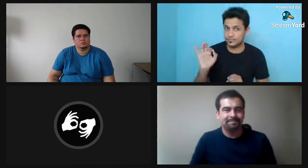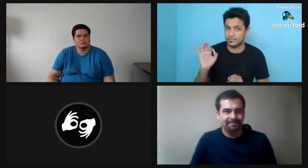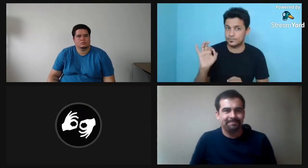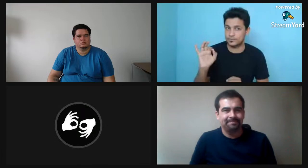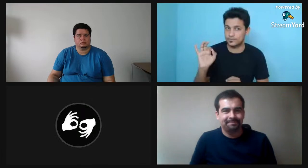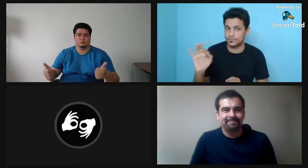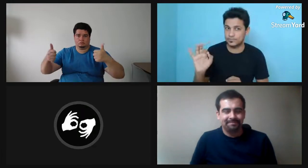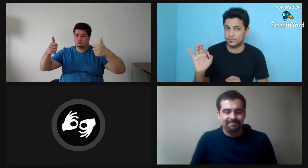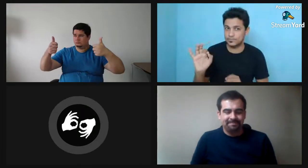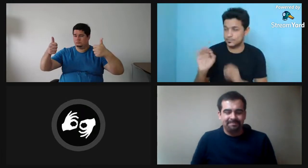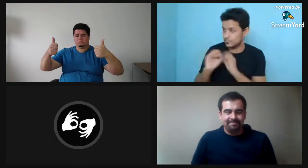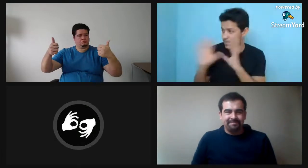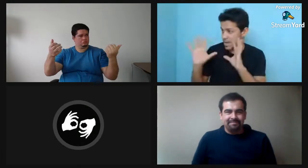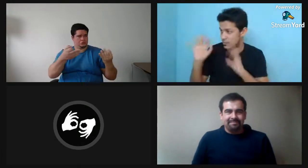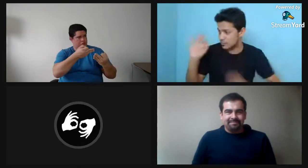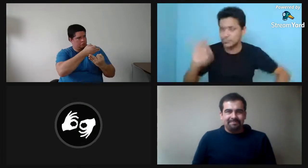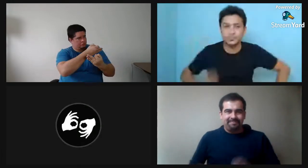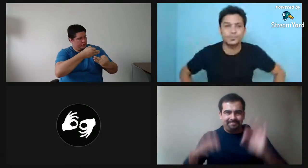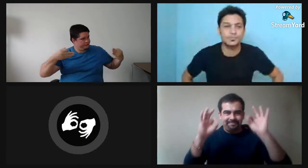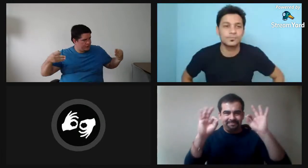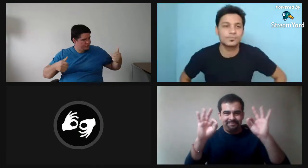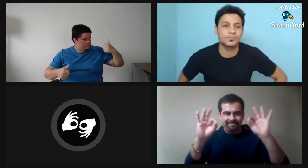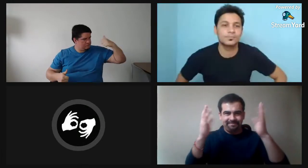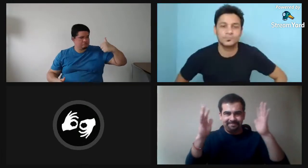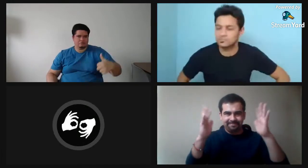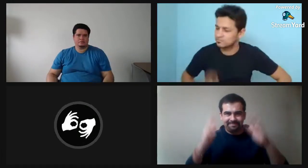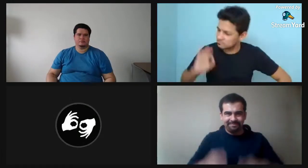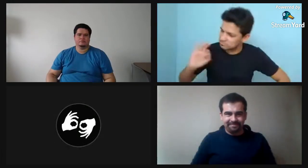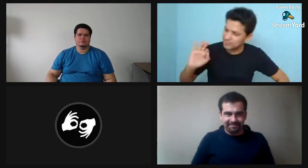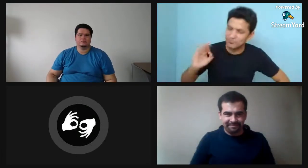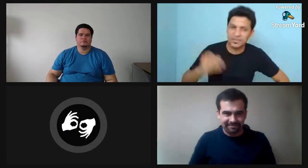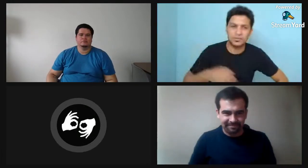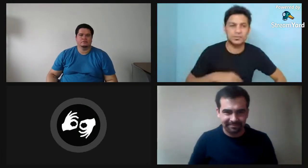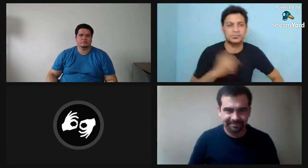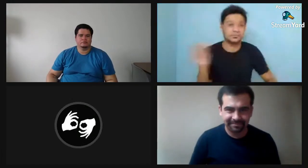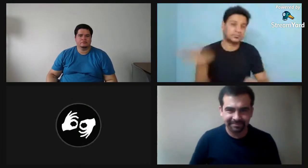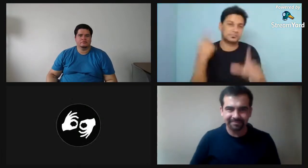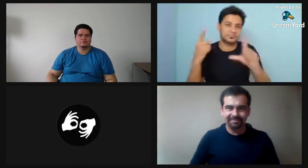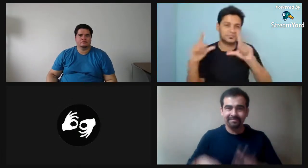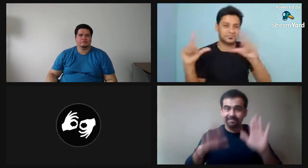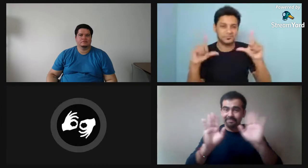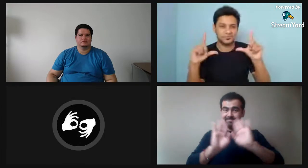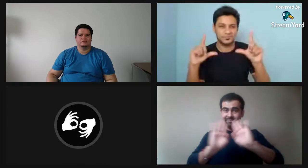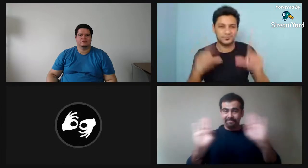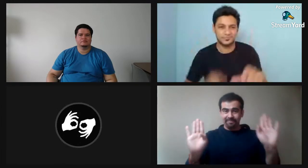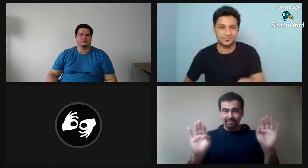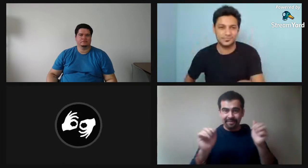expresando. Por ejemplo, lo que ocurre con el agua. Eso, quedó claro, súper claro. Qué perfecto, dice.